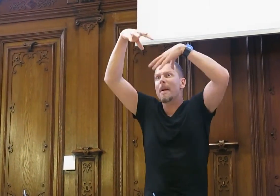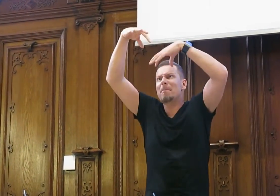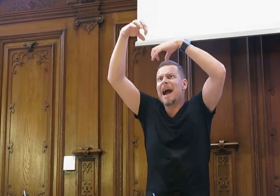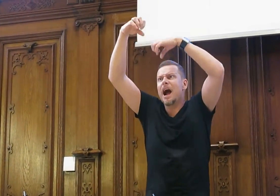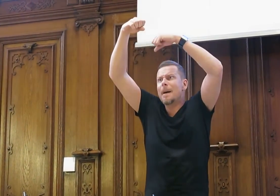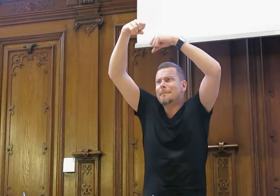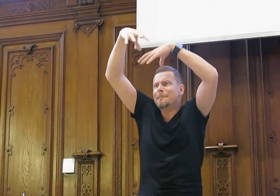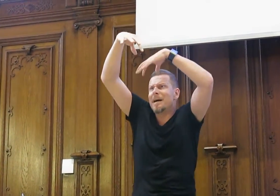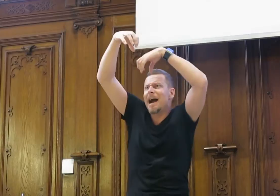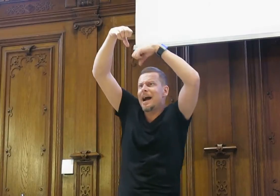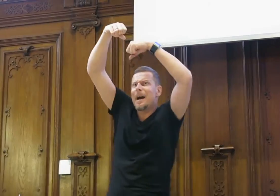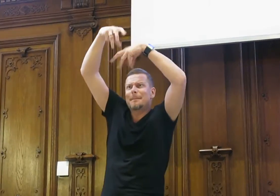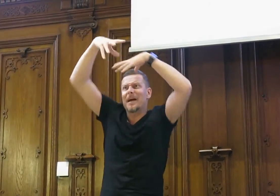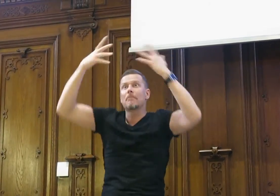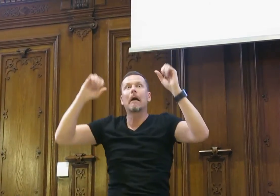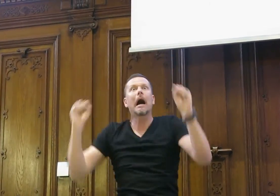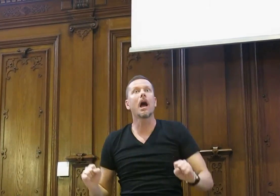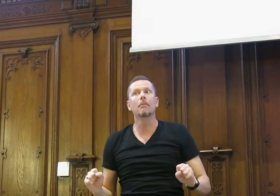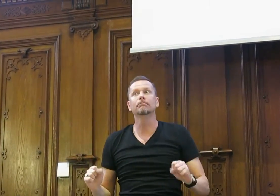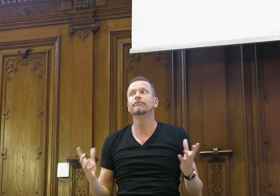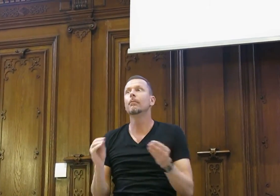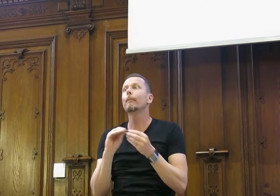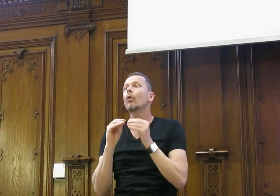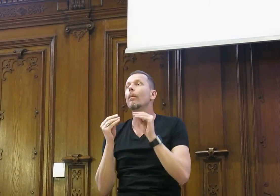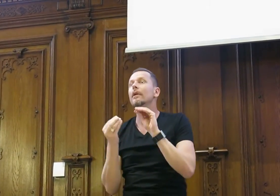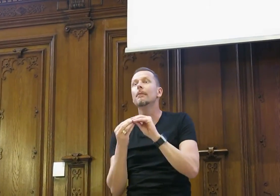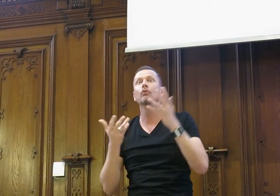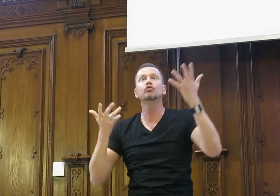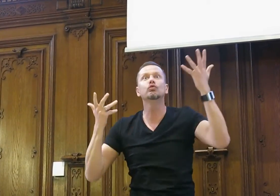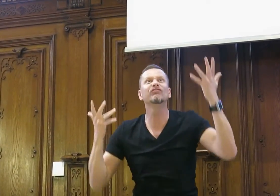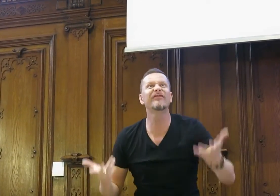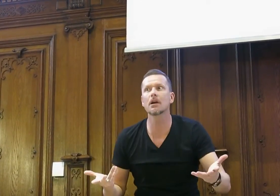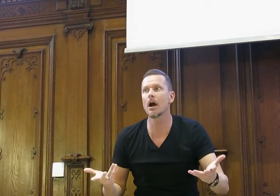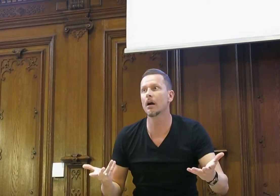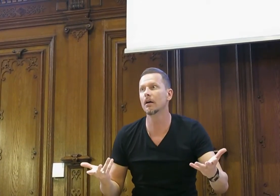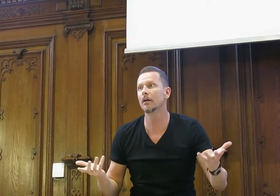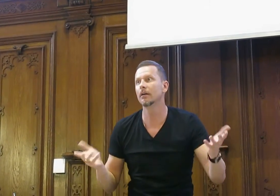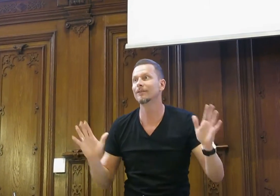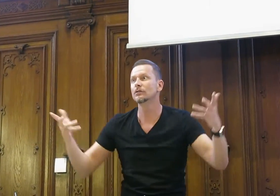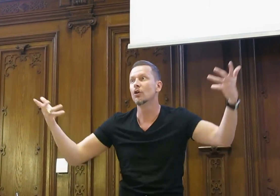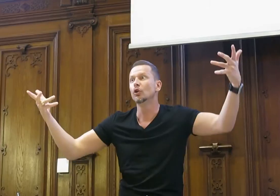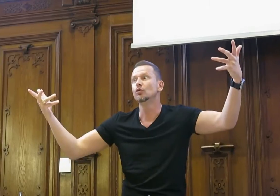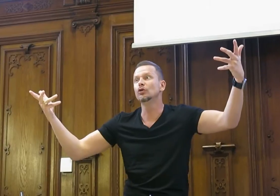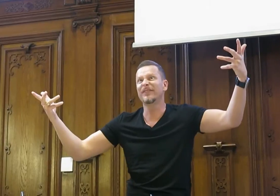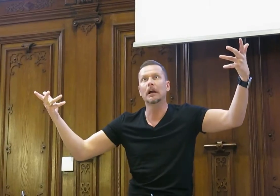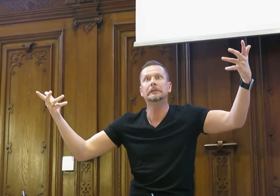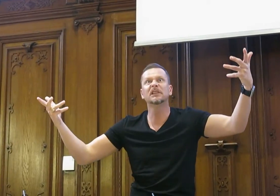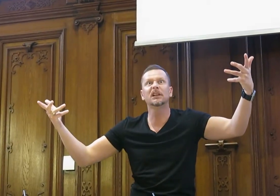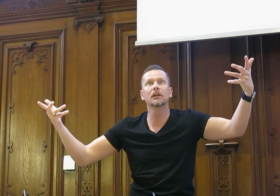Plötzlich beginnen alle roten Lampen im Flugzeug zu laufen. Alarm, Alarm. Das Problem ist einfach, wir sind zu schwer. Das